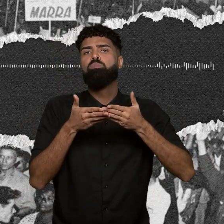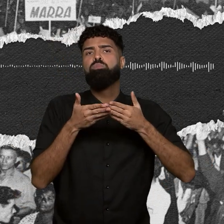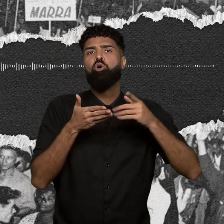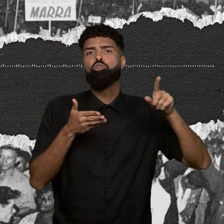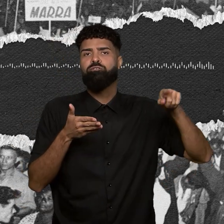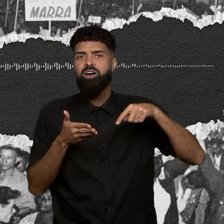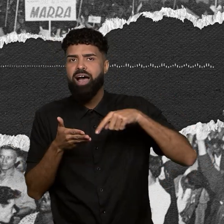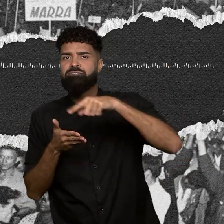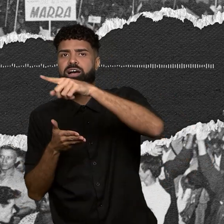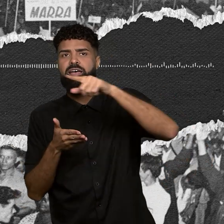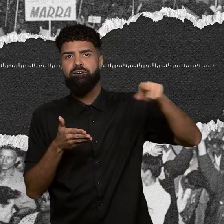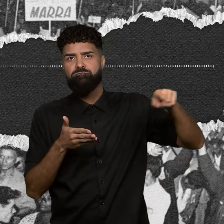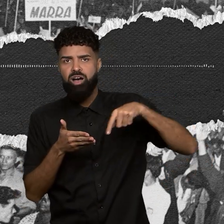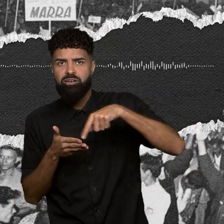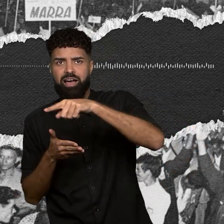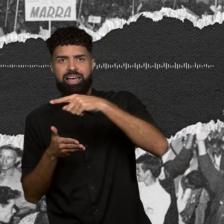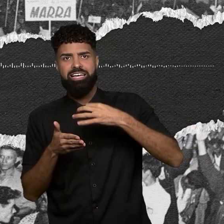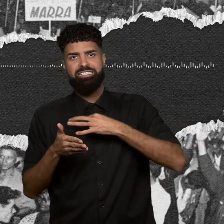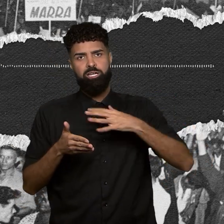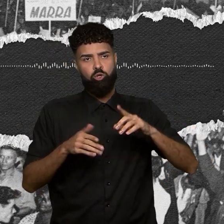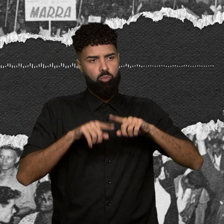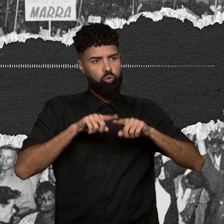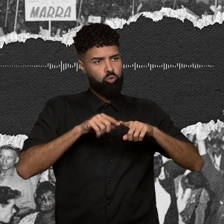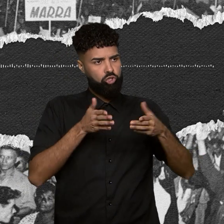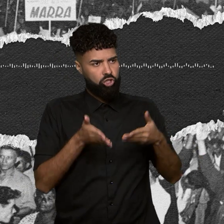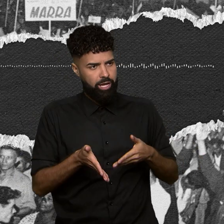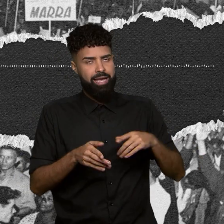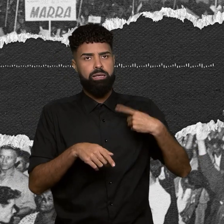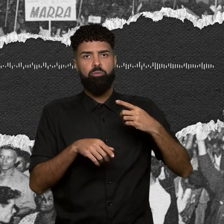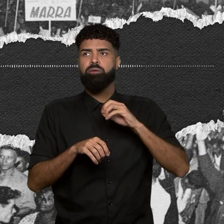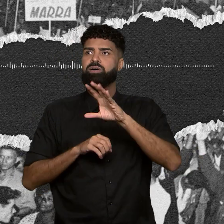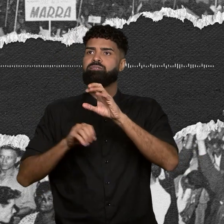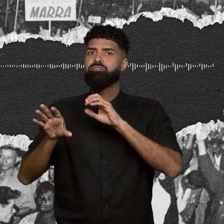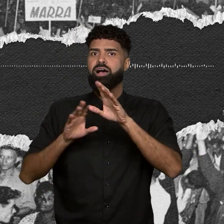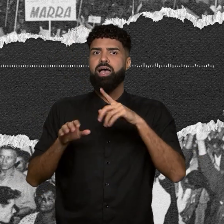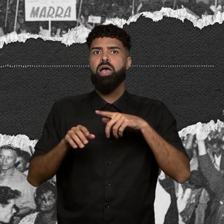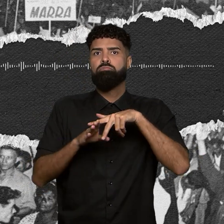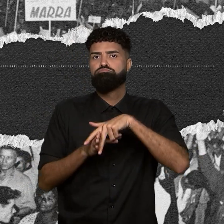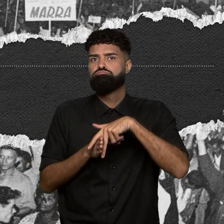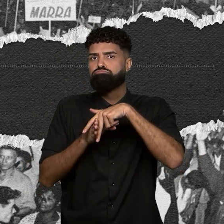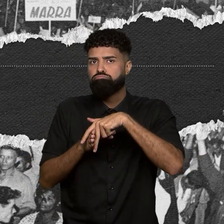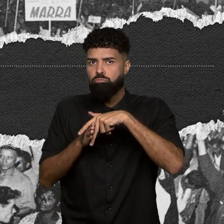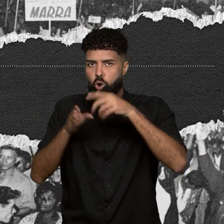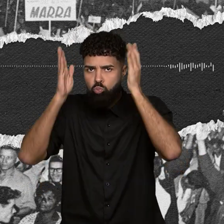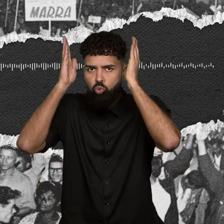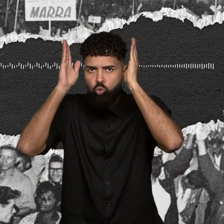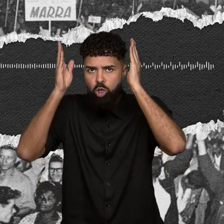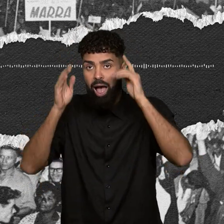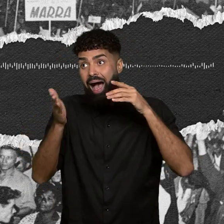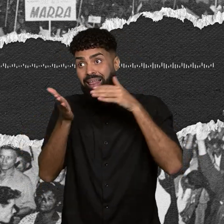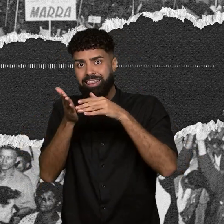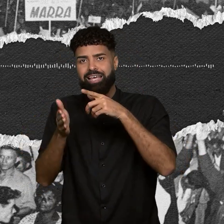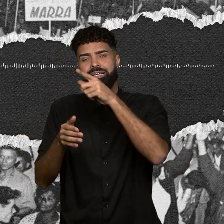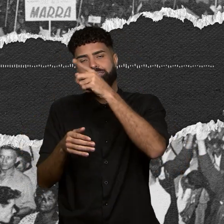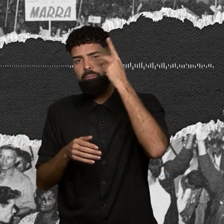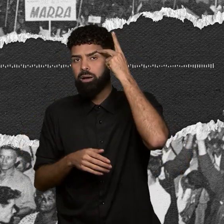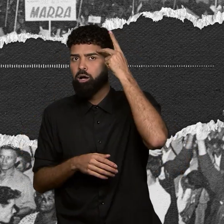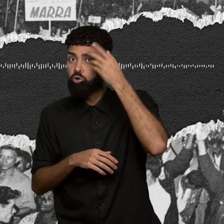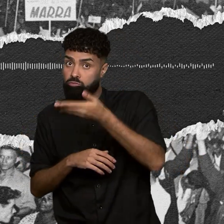chegavam de navio em Santos e depois eram transferidos para o Lombo de Mulas para chegar até São Paulo. Aí surgiram as primeiras indústrias e